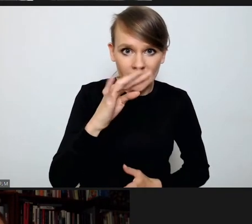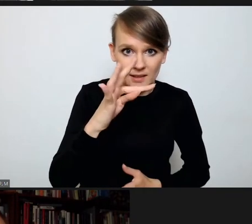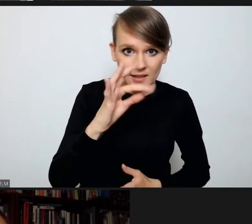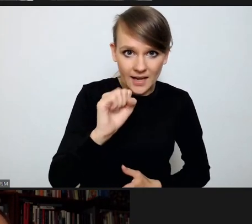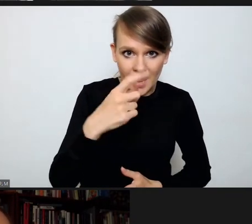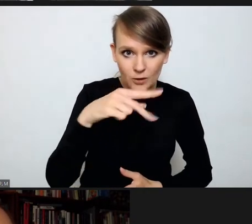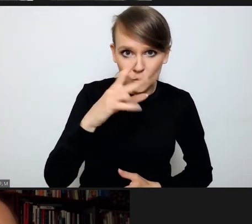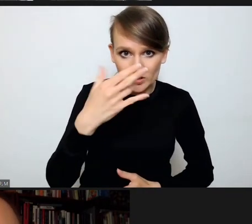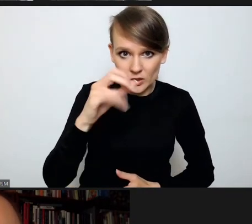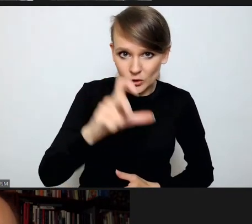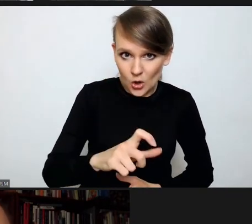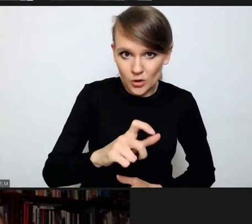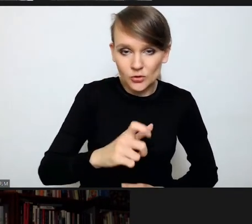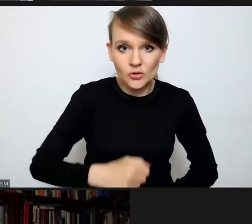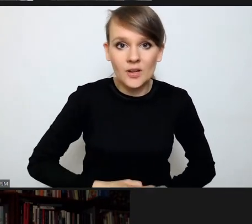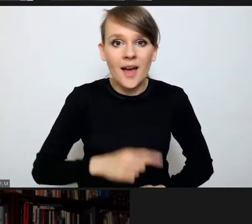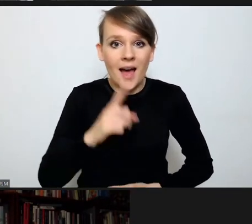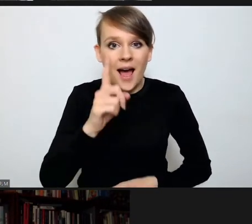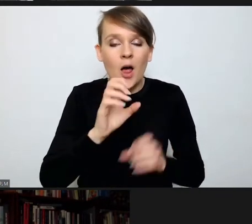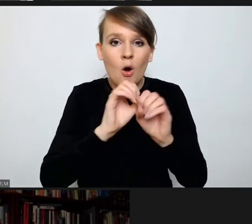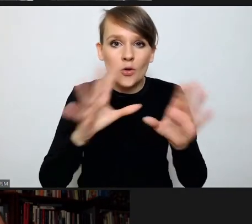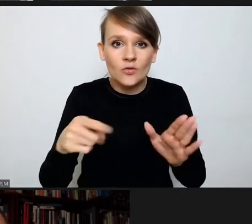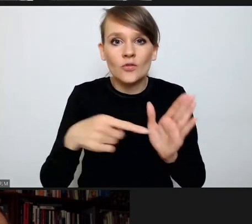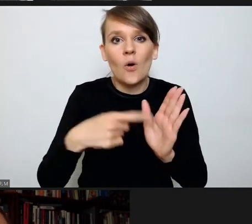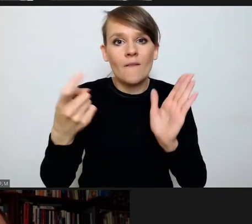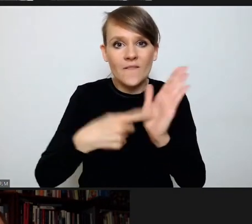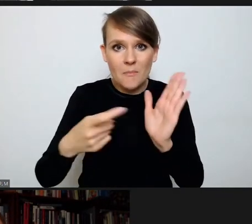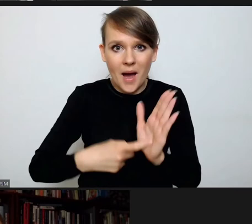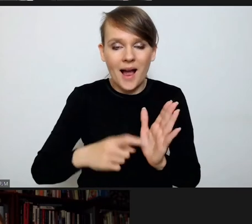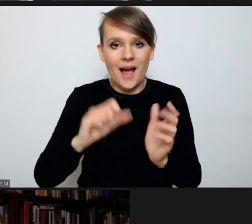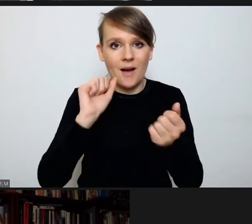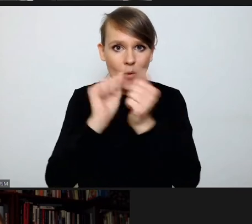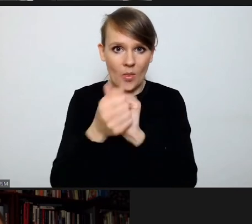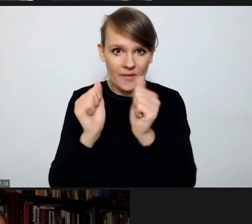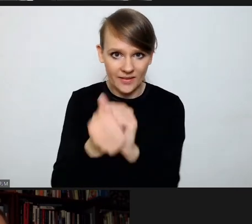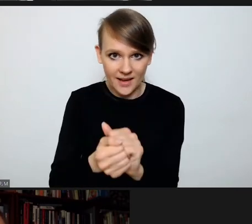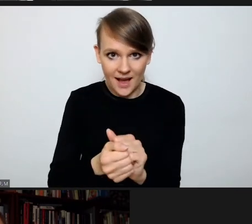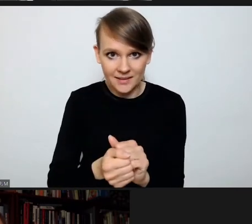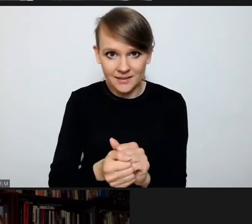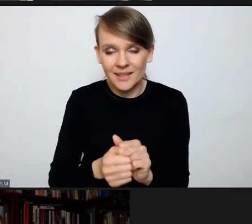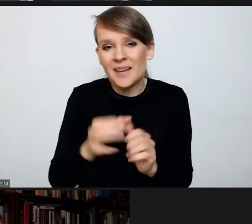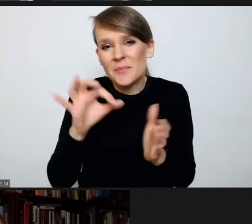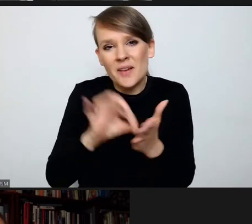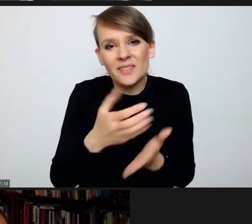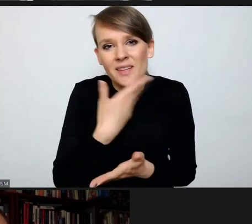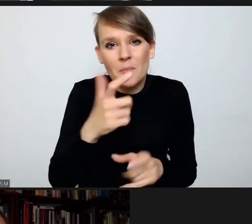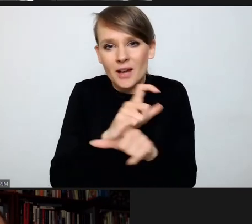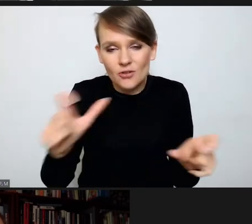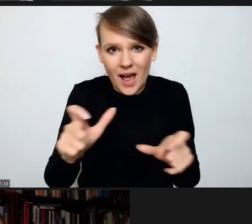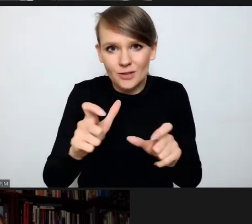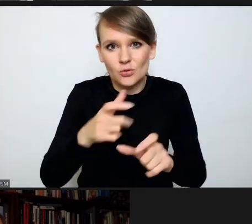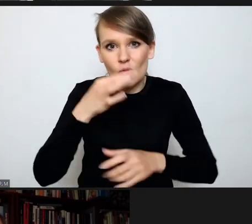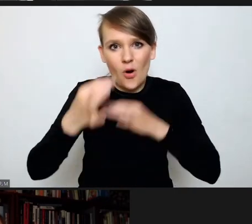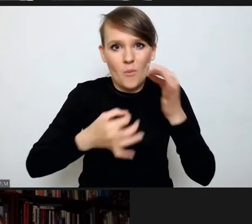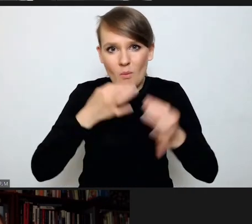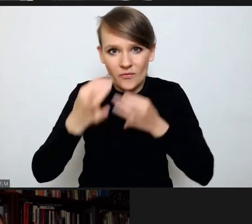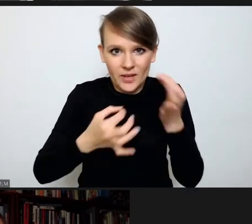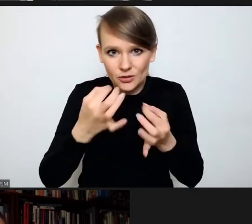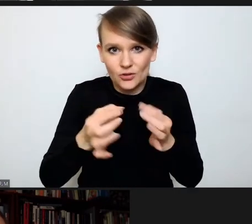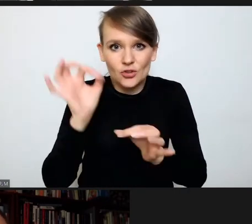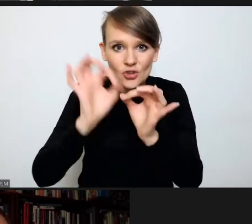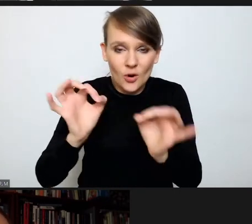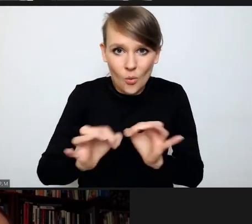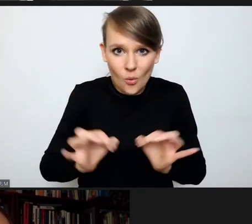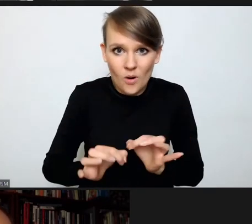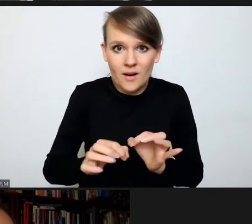Natomiast ona oczywiście wymaga pewnych modyfikacji. Nie mamy pewnie czasu, żeby mówić o szczegółach.